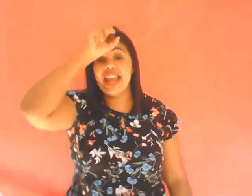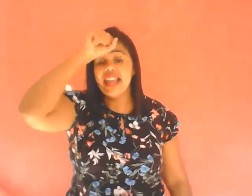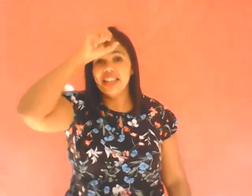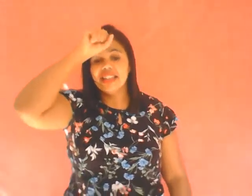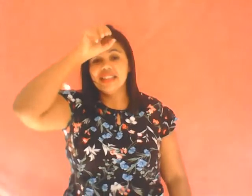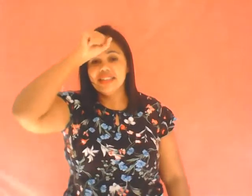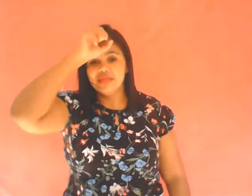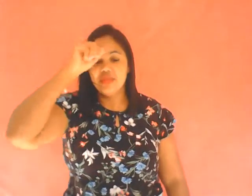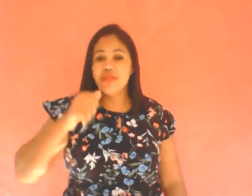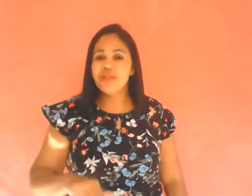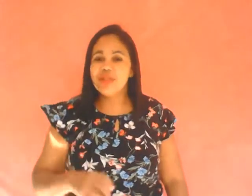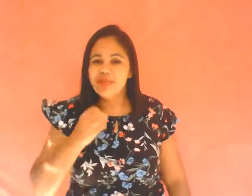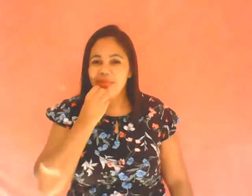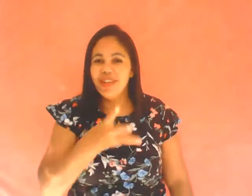Muito bom!